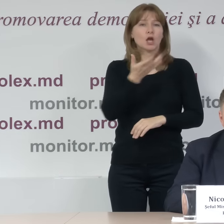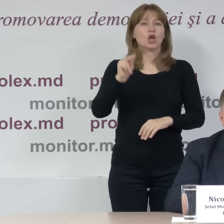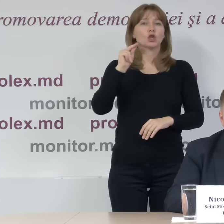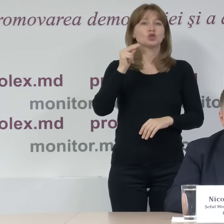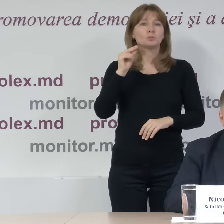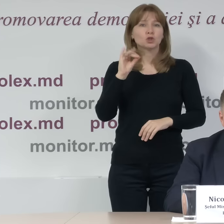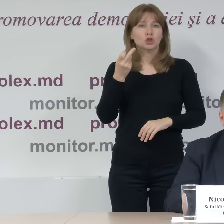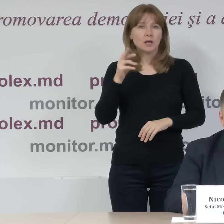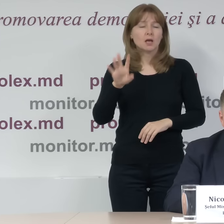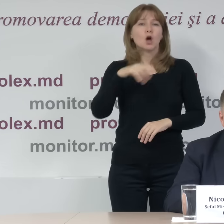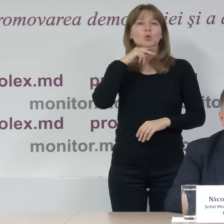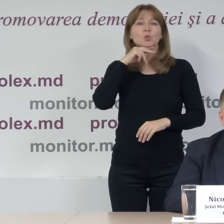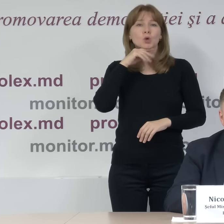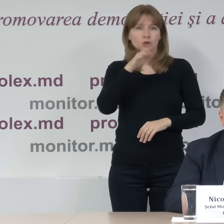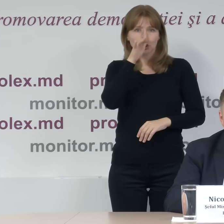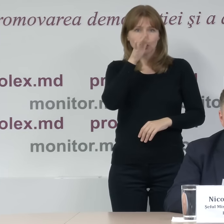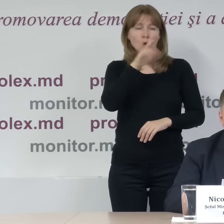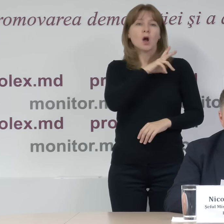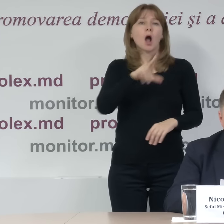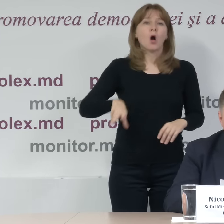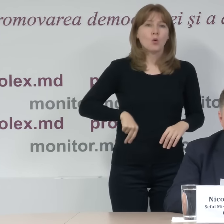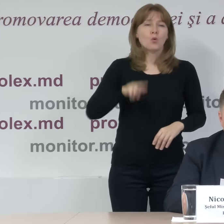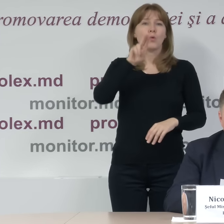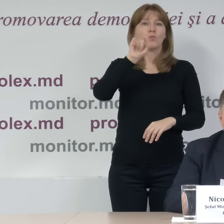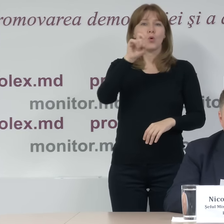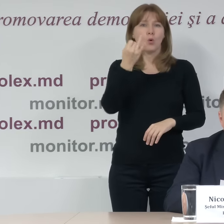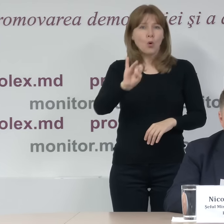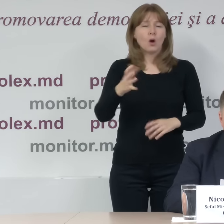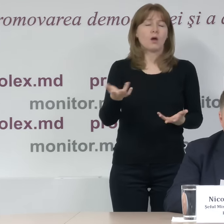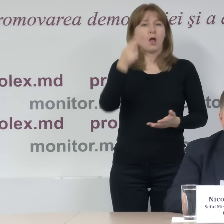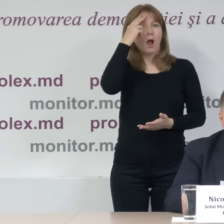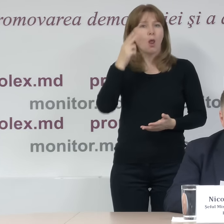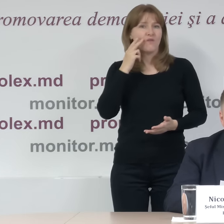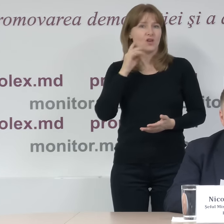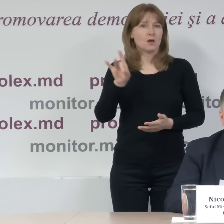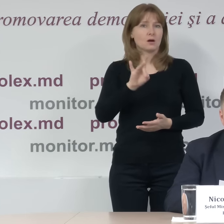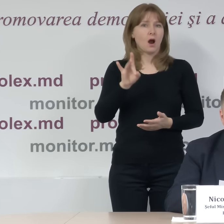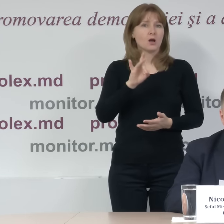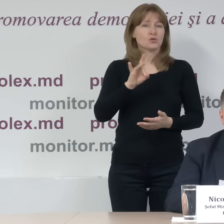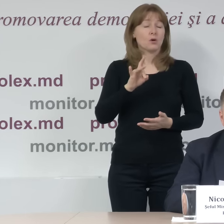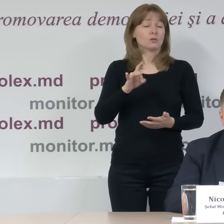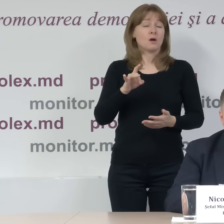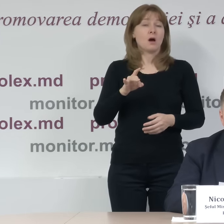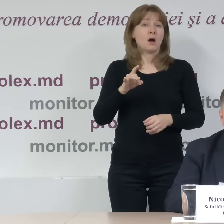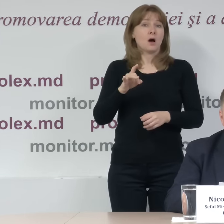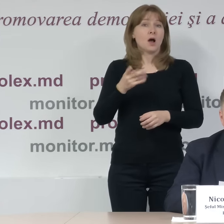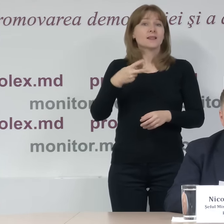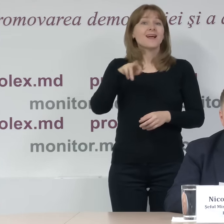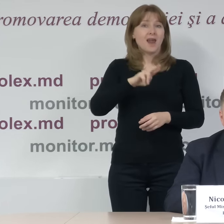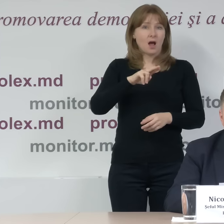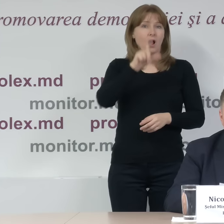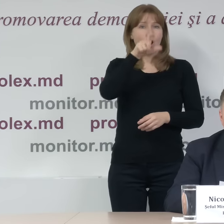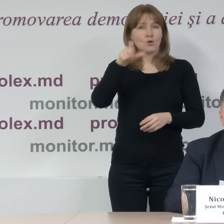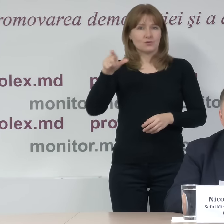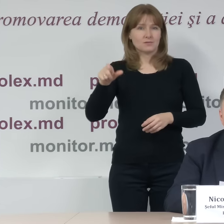Durlești, Chișinău, Cahul, Șepuhoi, Răiunul Ioloveni. Accesul restricționat pentru observatori